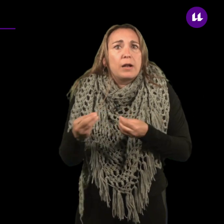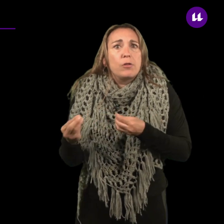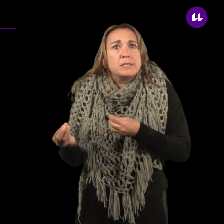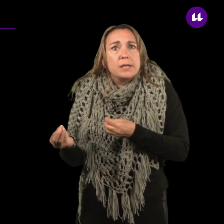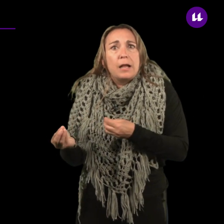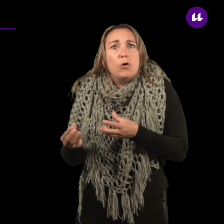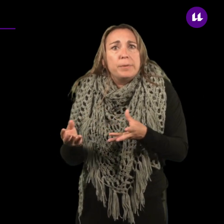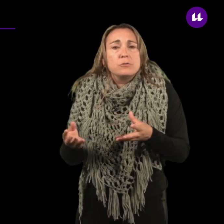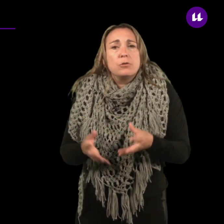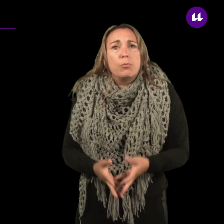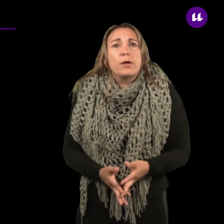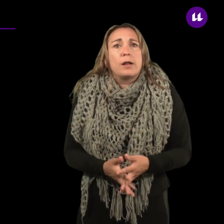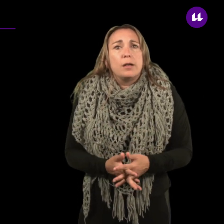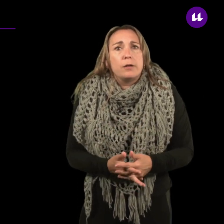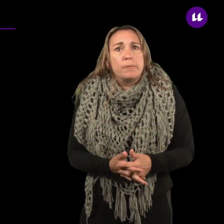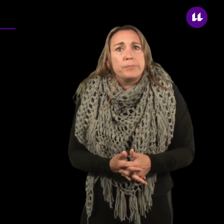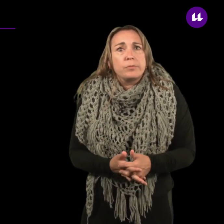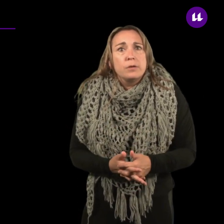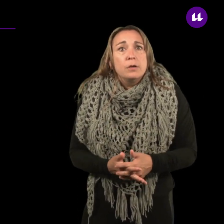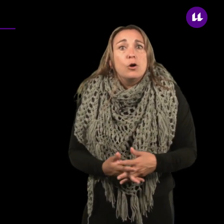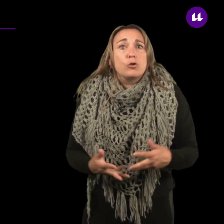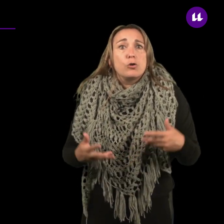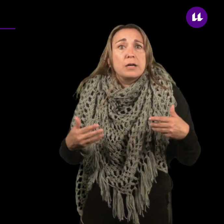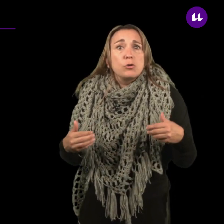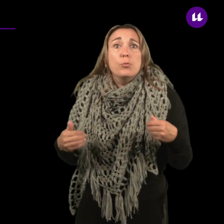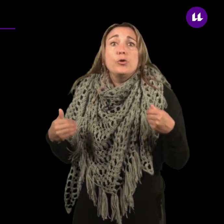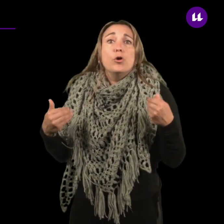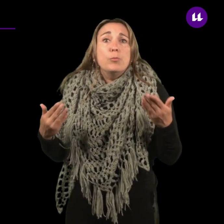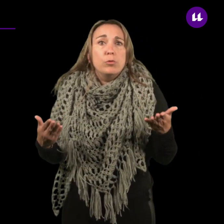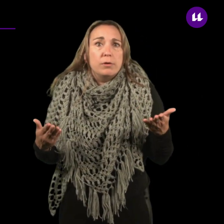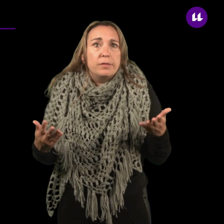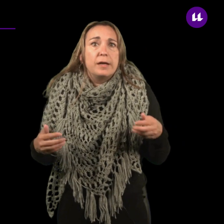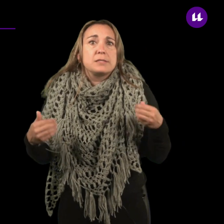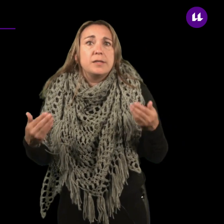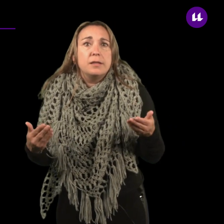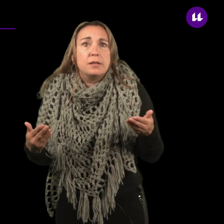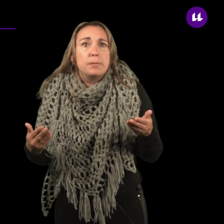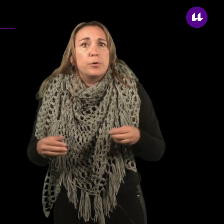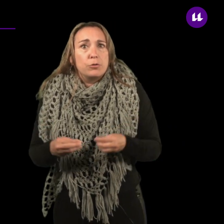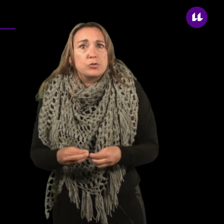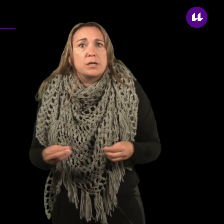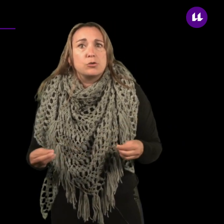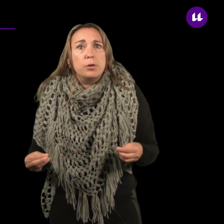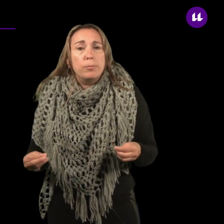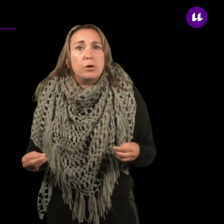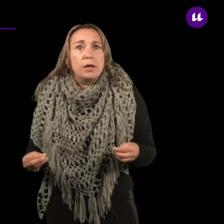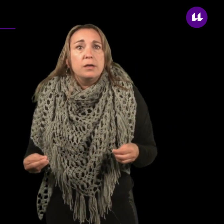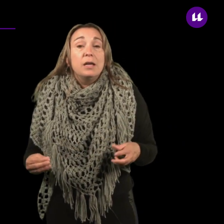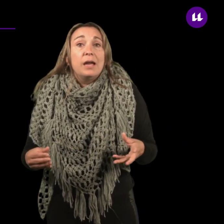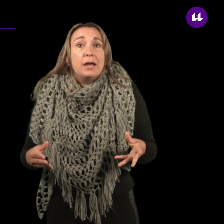granos de cereales o pienso en los buques graneleros. Otro caso muy común de accidente por intoxicación en buques es